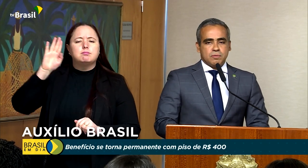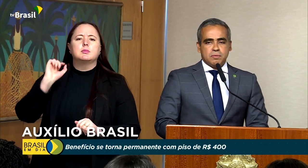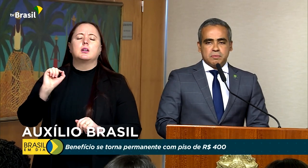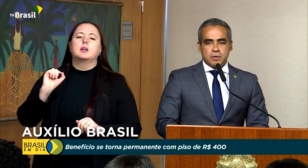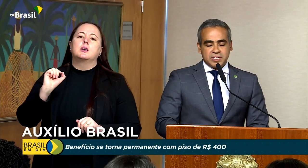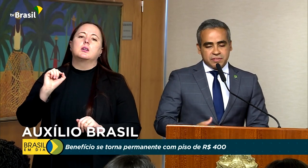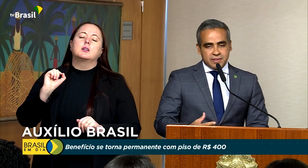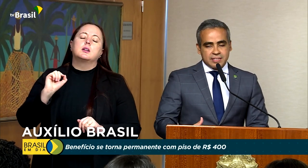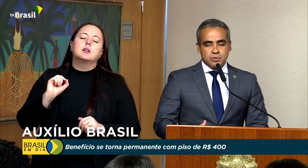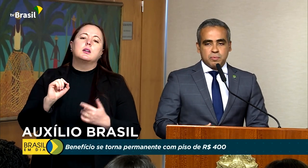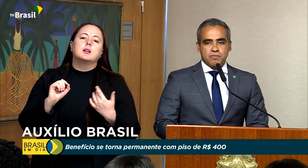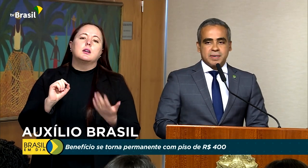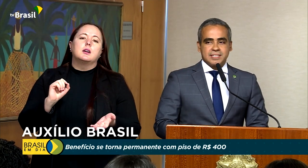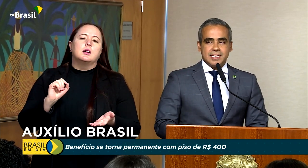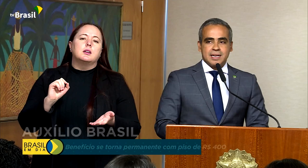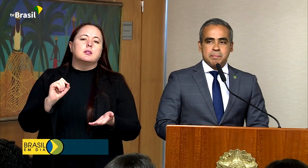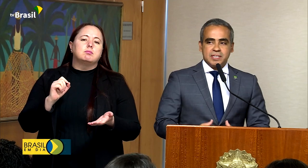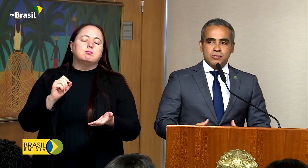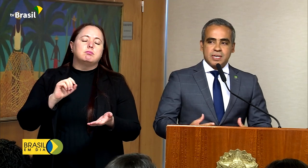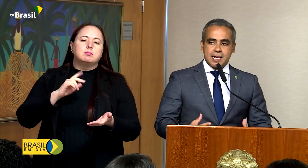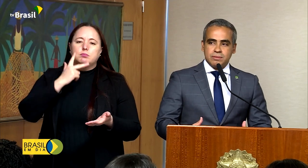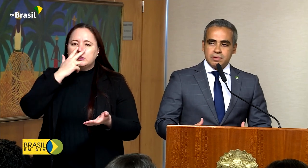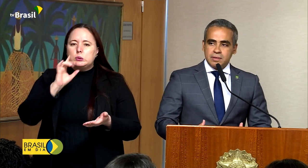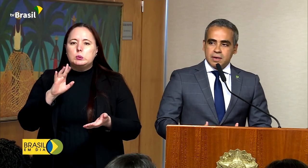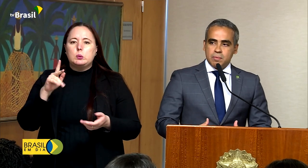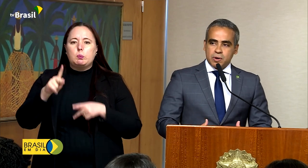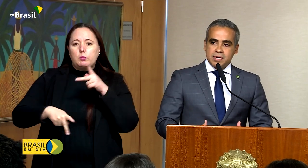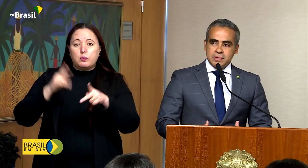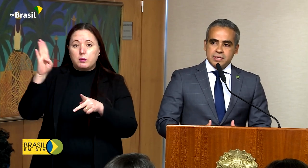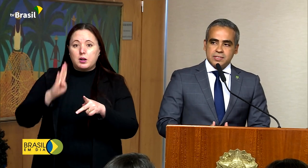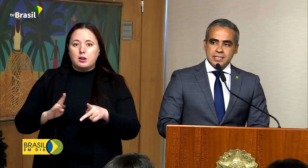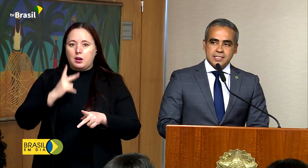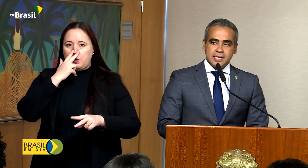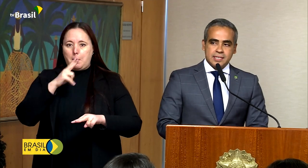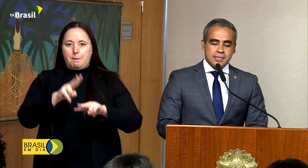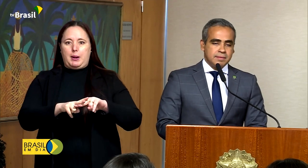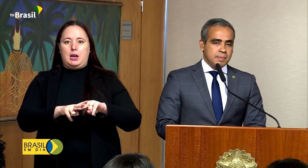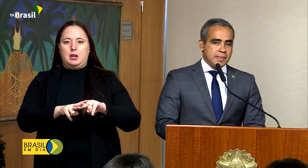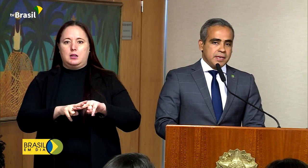o povo brasileiro aprisionado a um programa em transferência de renda.